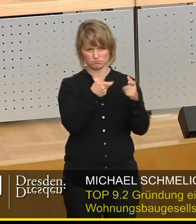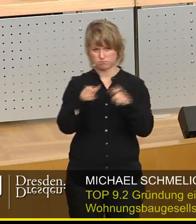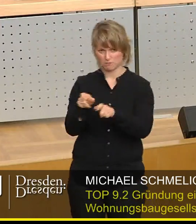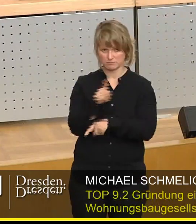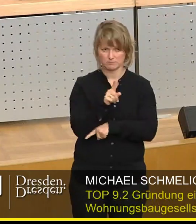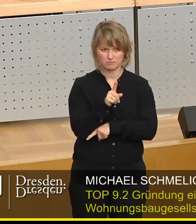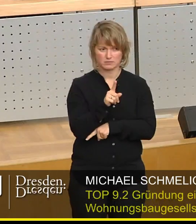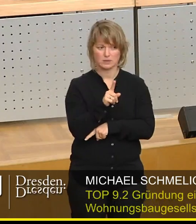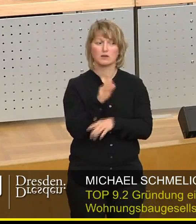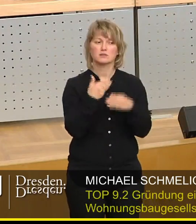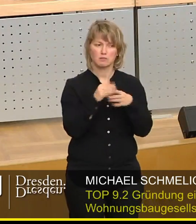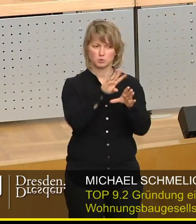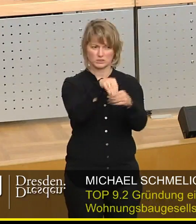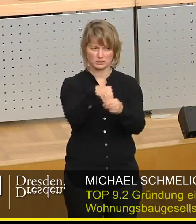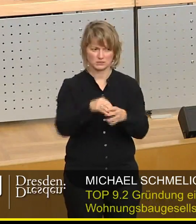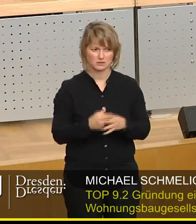Gesellschaftsvertrag von anderen Daten